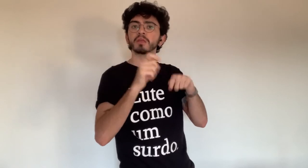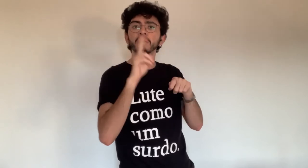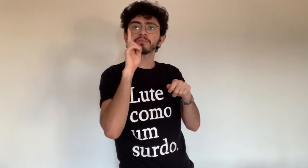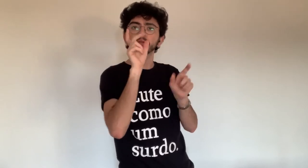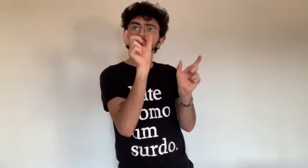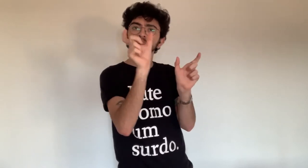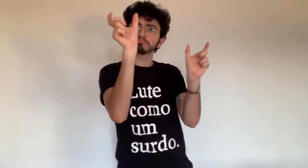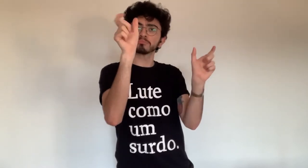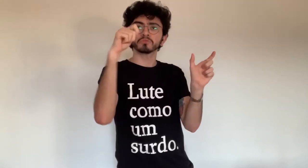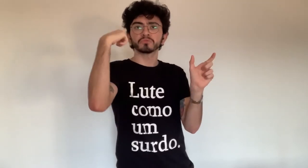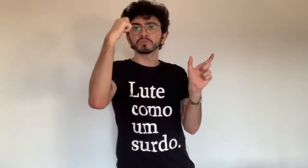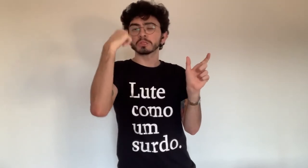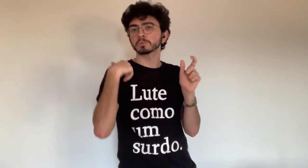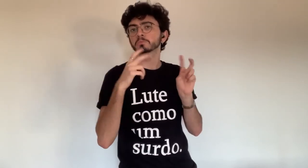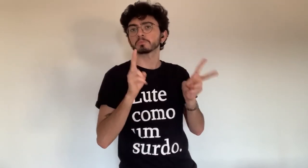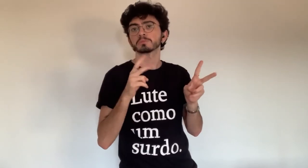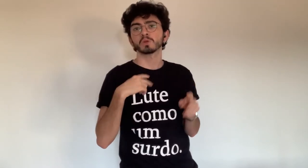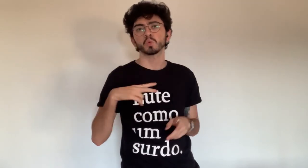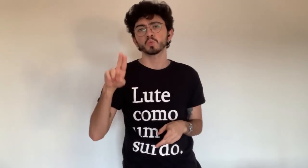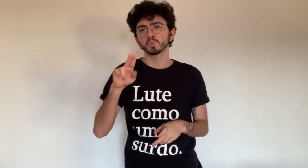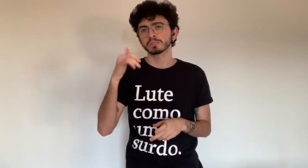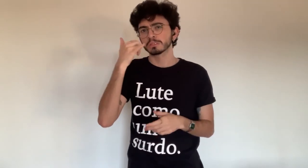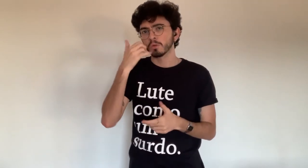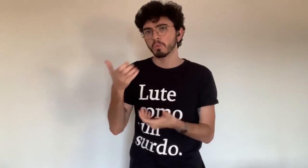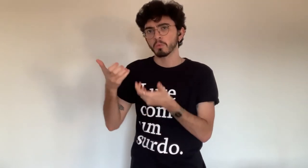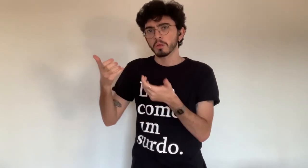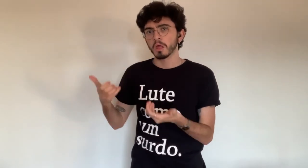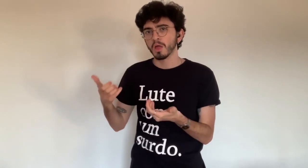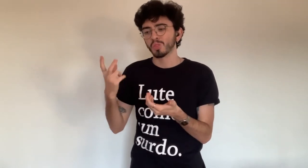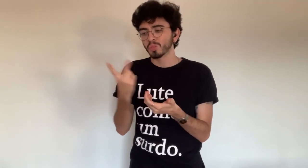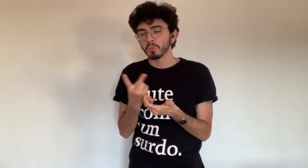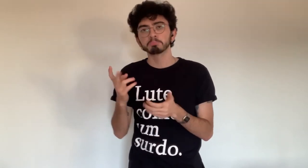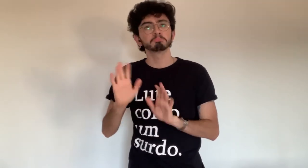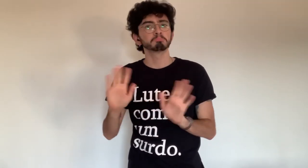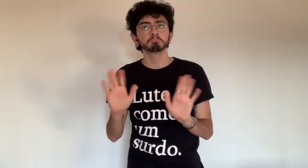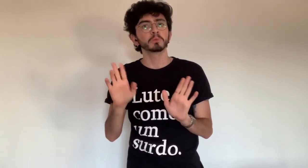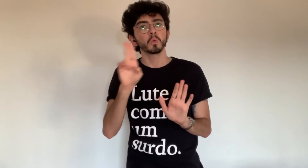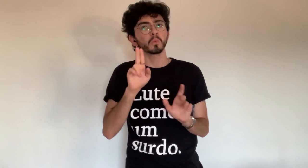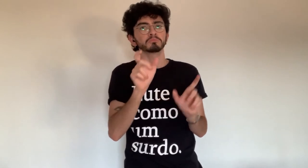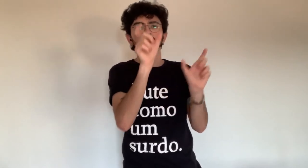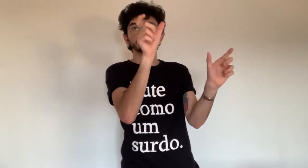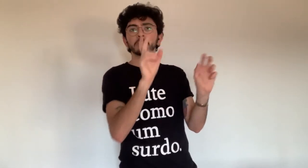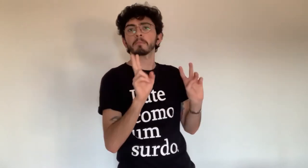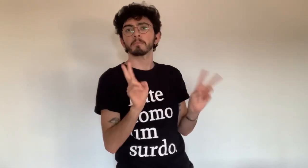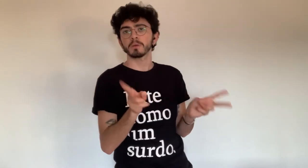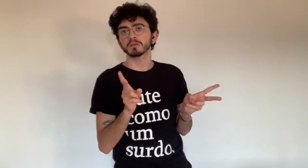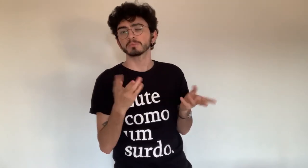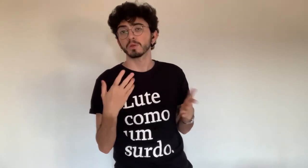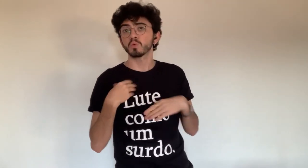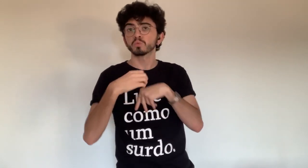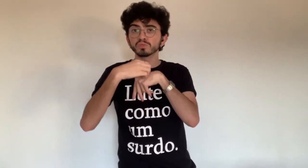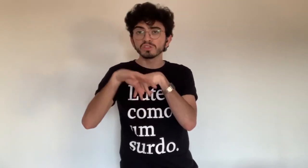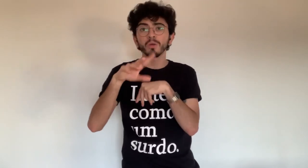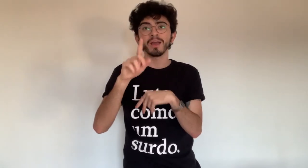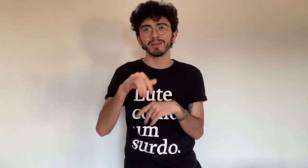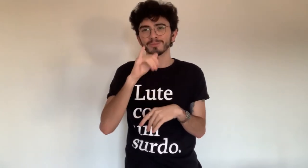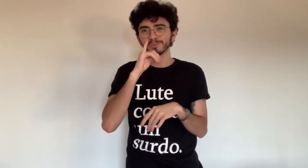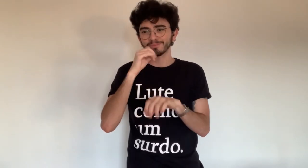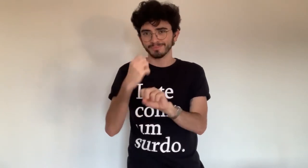necessidade de usar dois aparelhos além disso é possível compartilhar a sua tela para a apresentação de slides